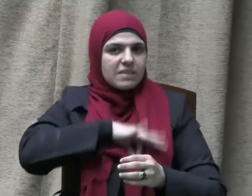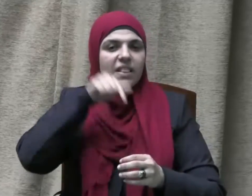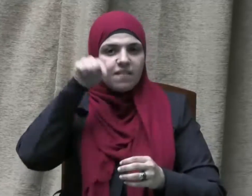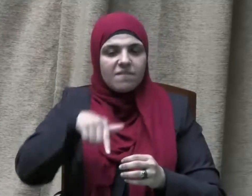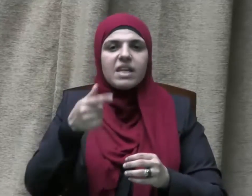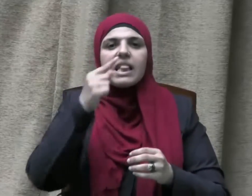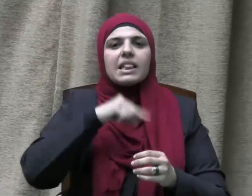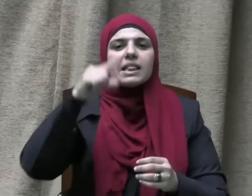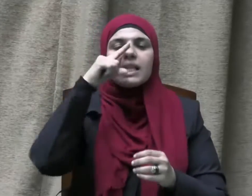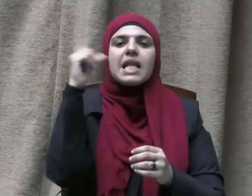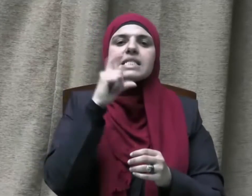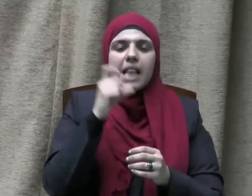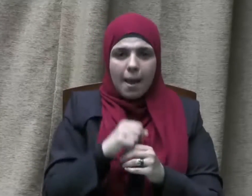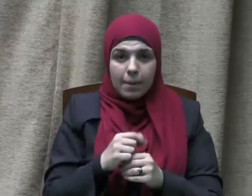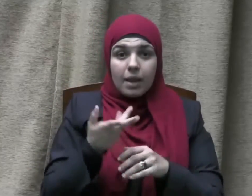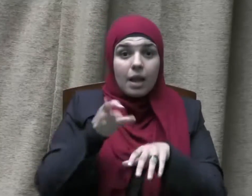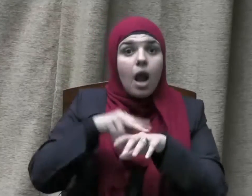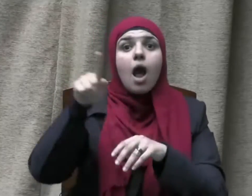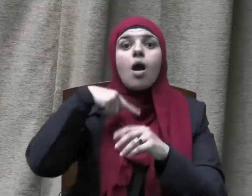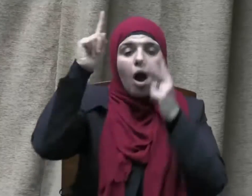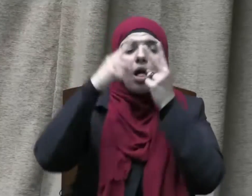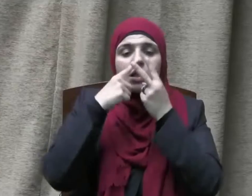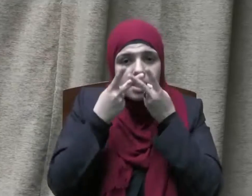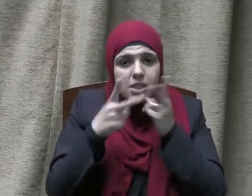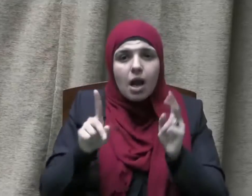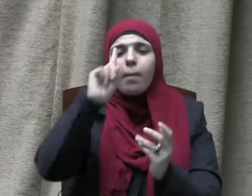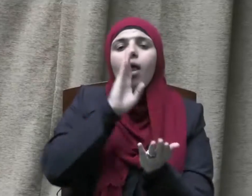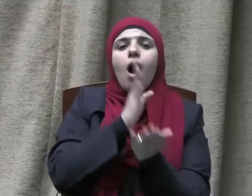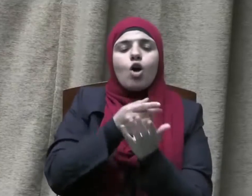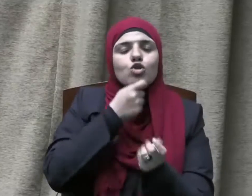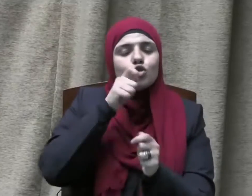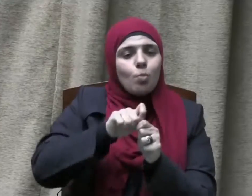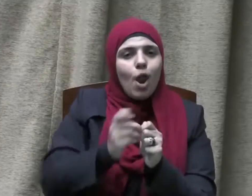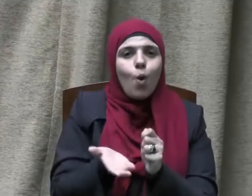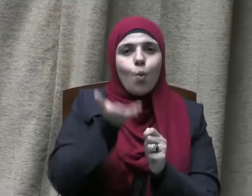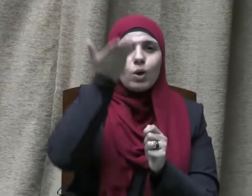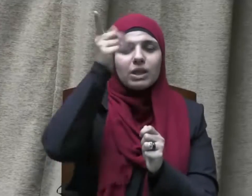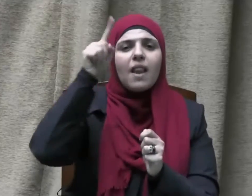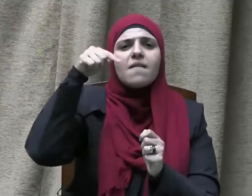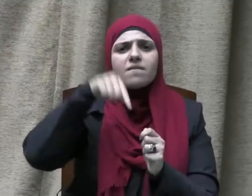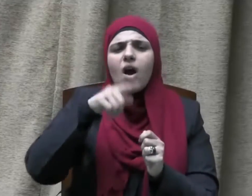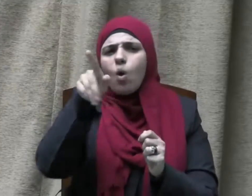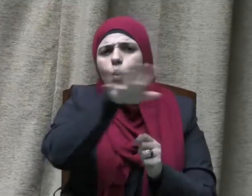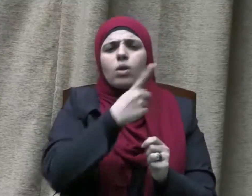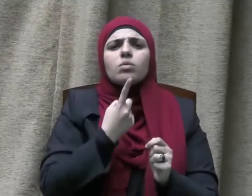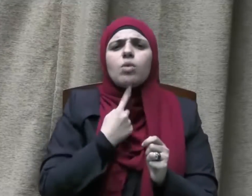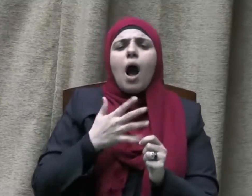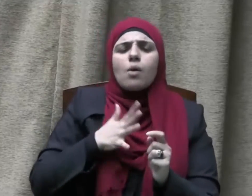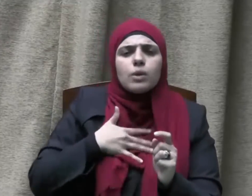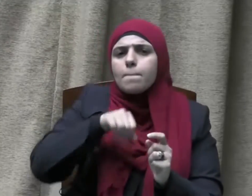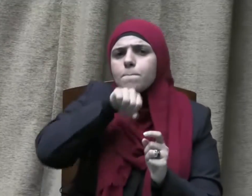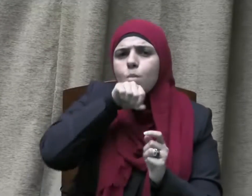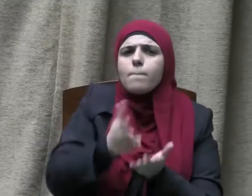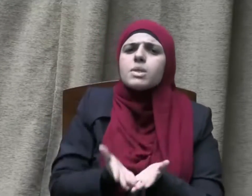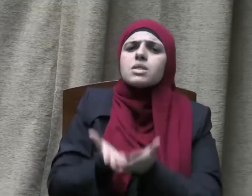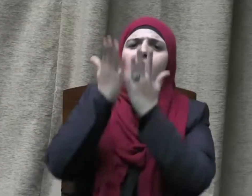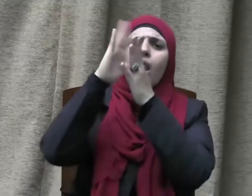حيث استجاب الحق سبحانه وتعالى لرغبة حبيبه ومصطفاه صلى الله